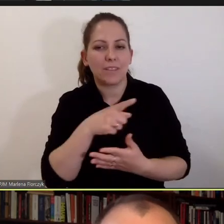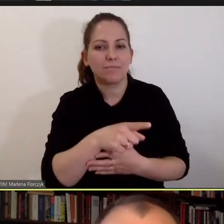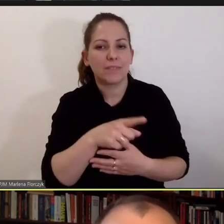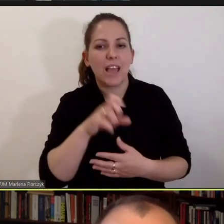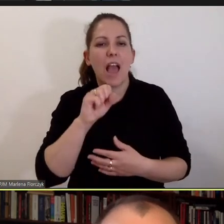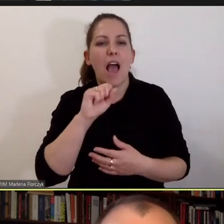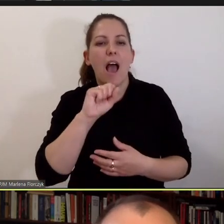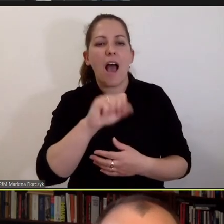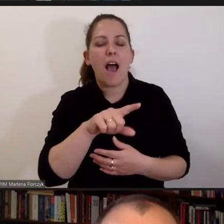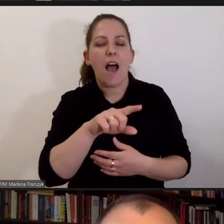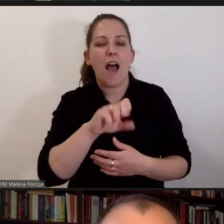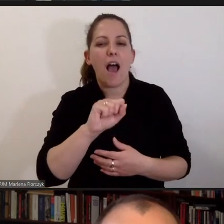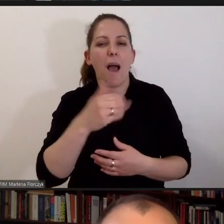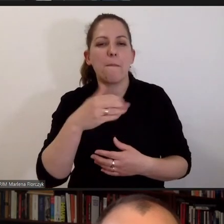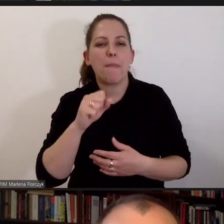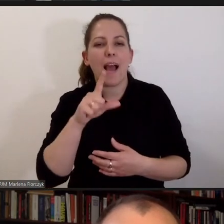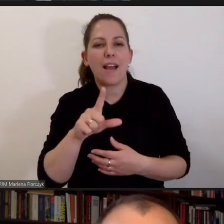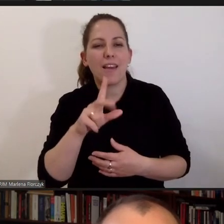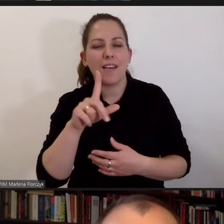Cluny.